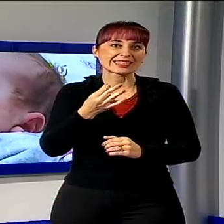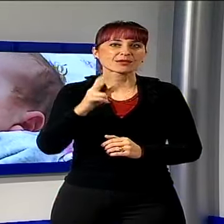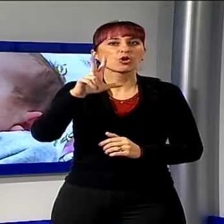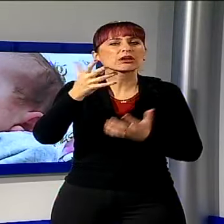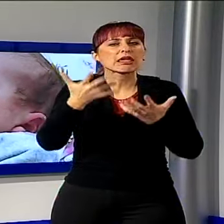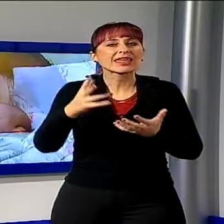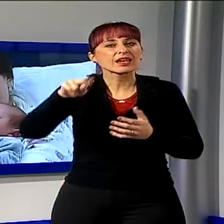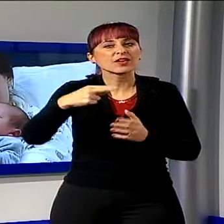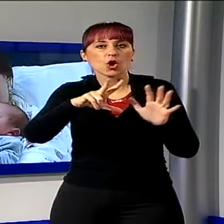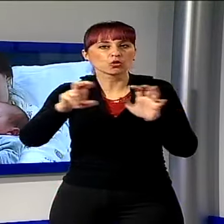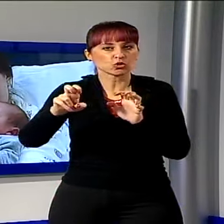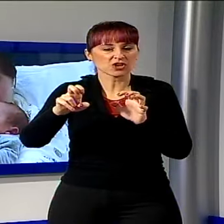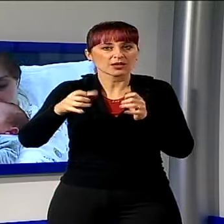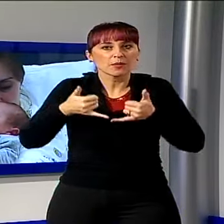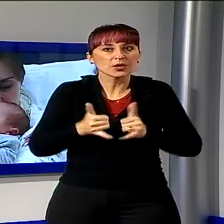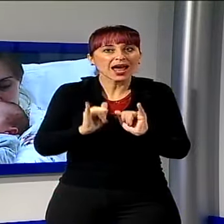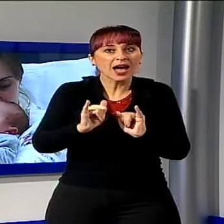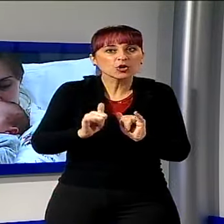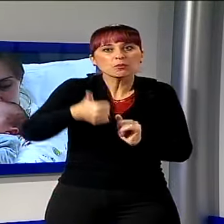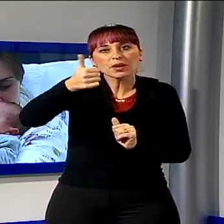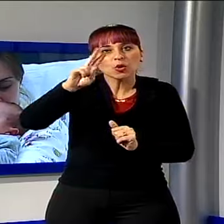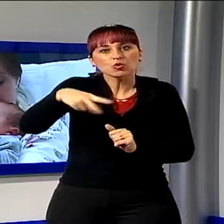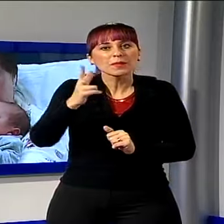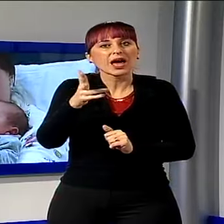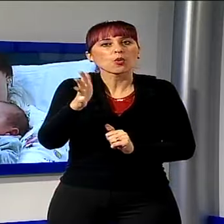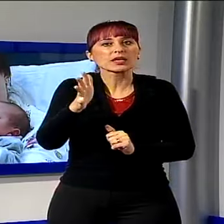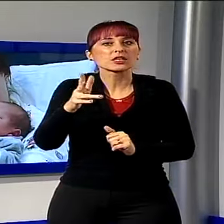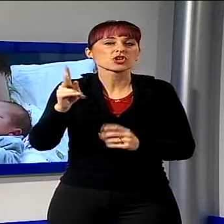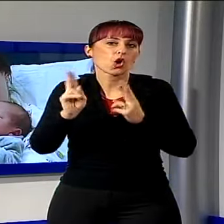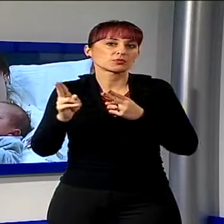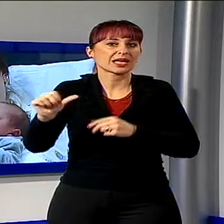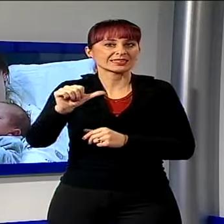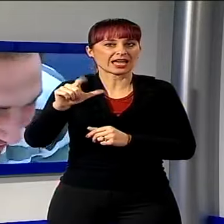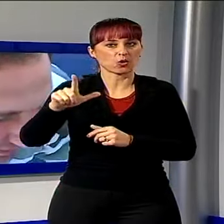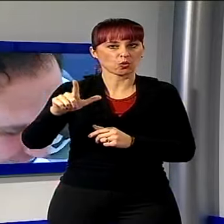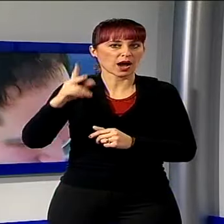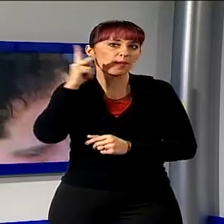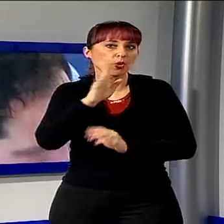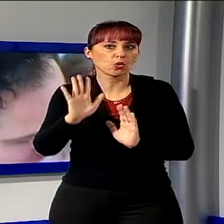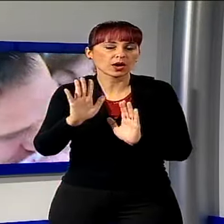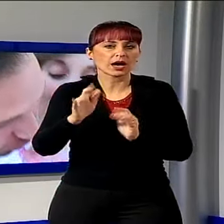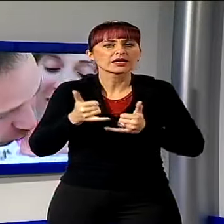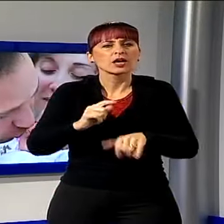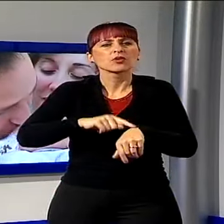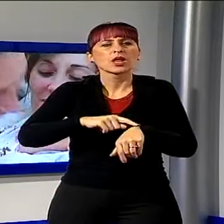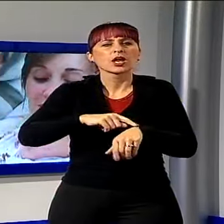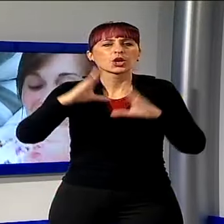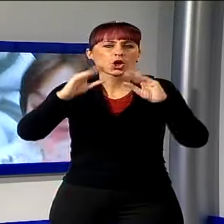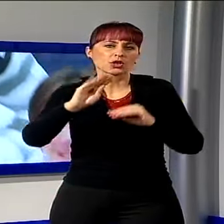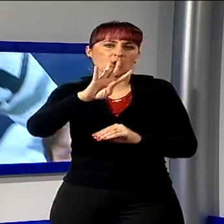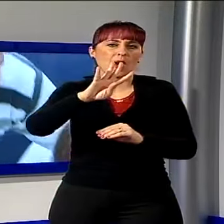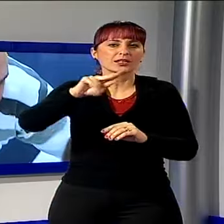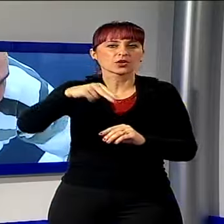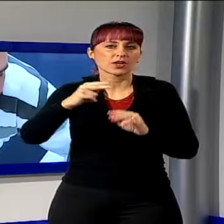,8 il primo nato del 2015 all'ospedale San Luca di Lucca. Riccardo è venuto alla luce alle 4.18 nel